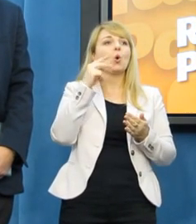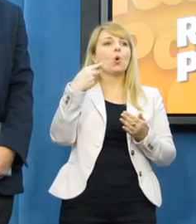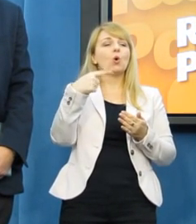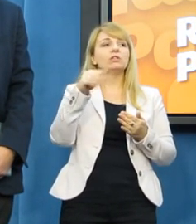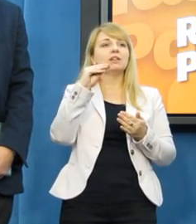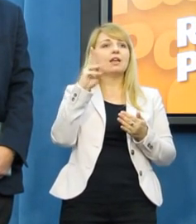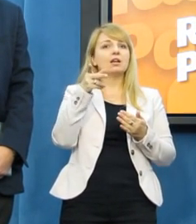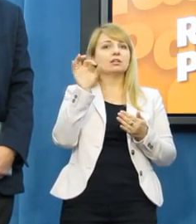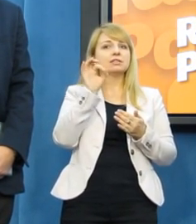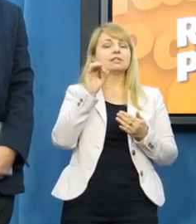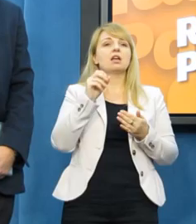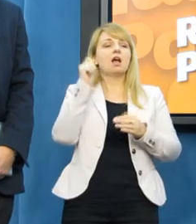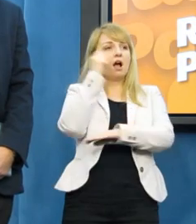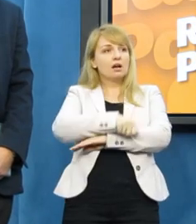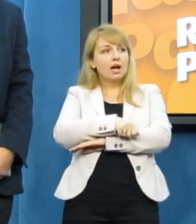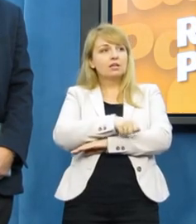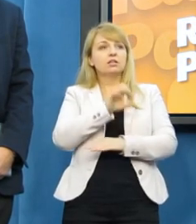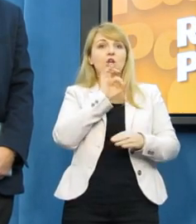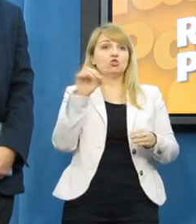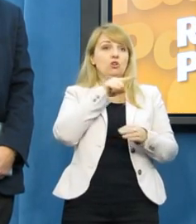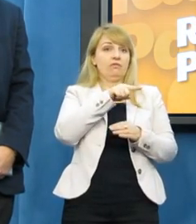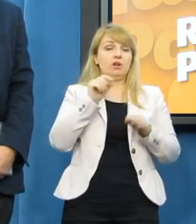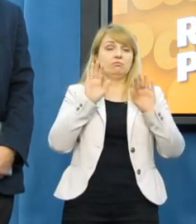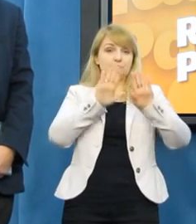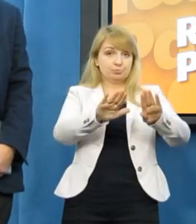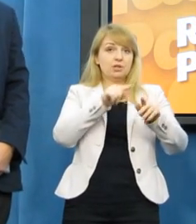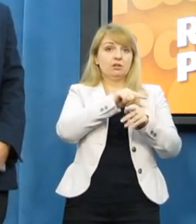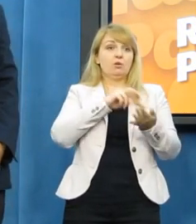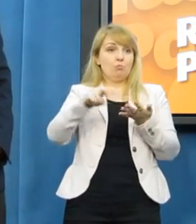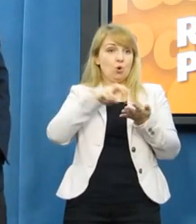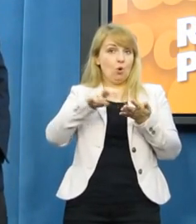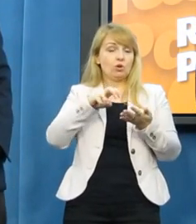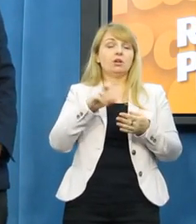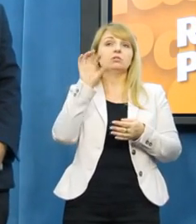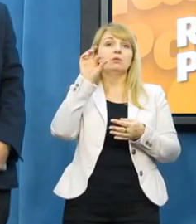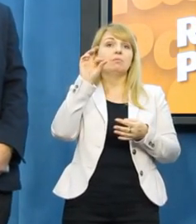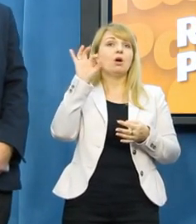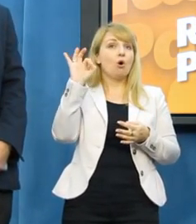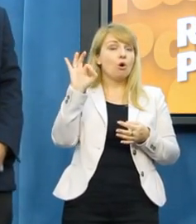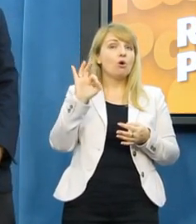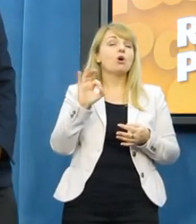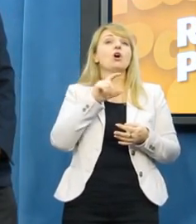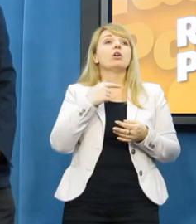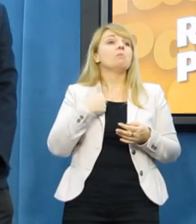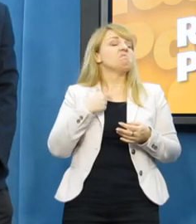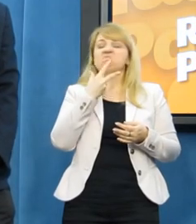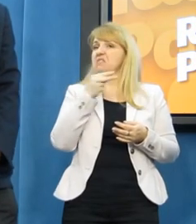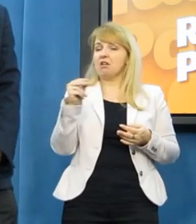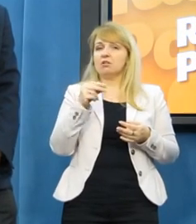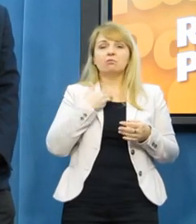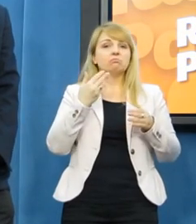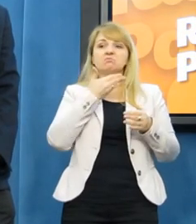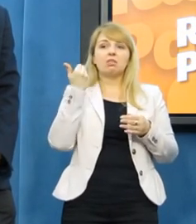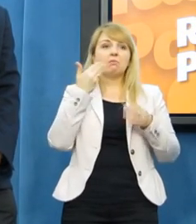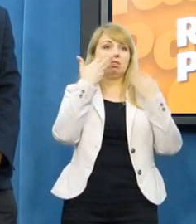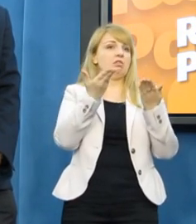nienawiści, żeby popierać się ten projekt Platformy, czy chcecie wprowadzać jakieś zmiany do niego? My nie popieramy tego projektu, w tej sprawie Robert Wielerom przedstawi